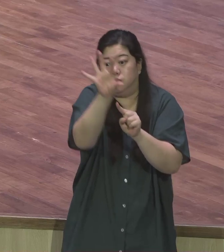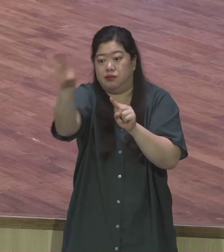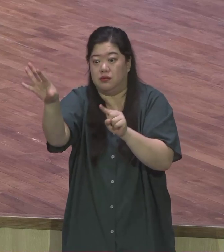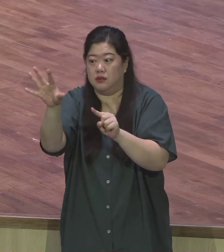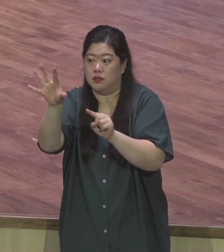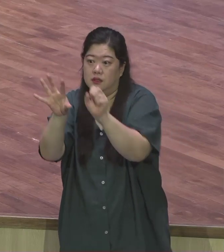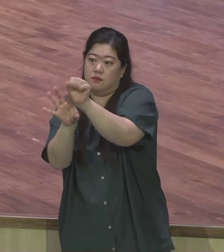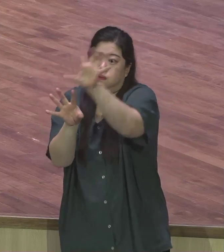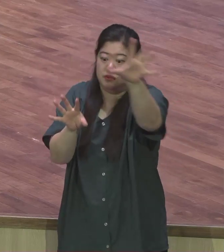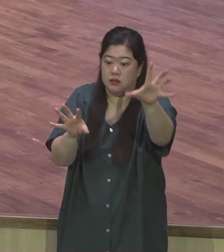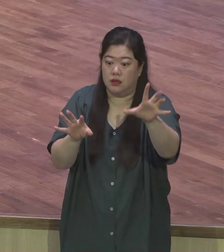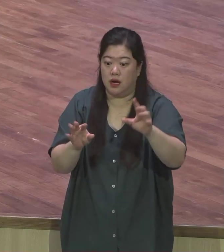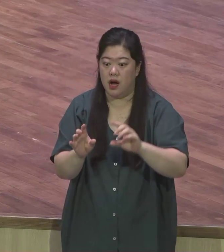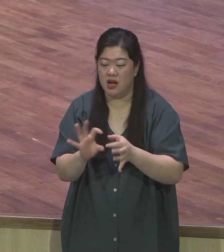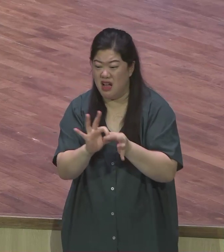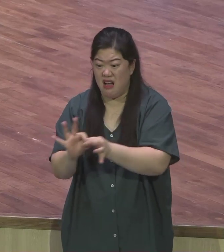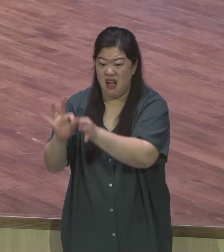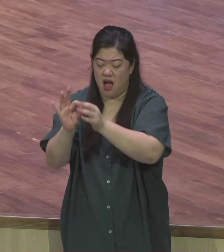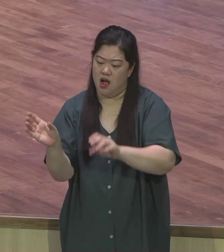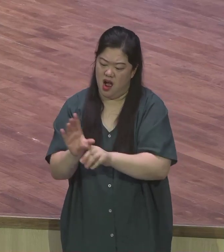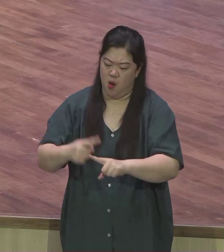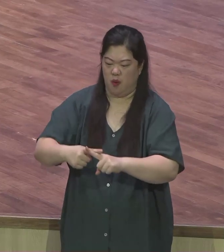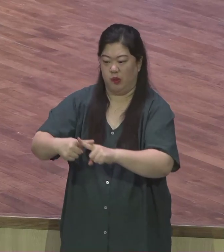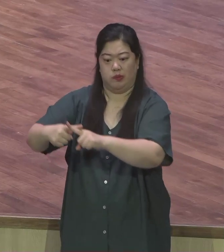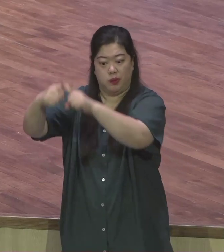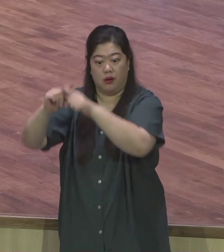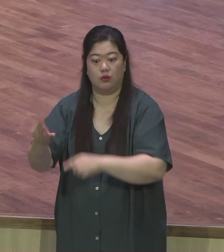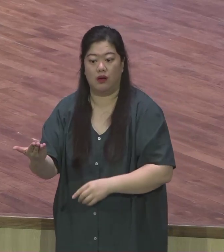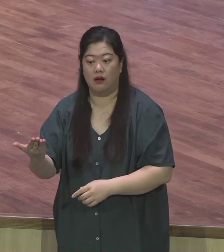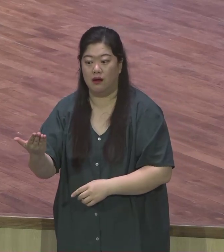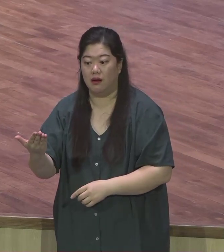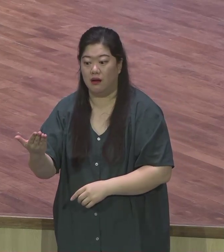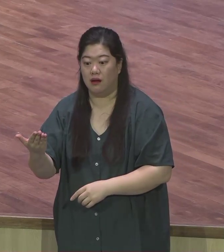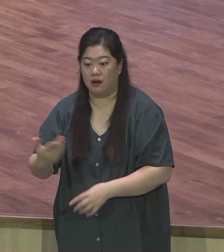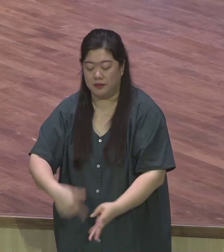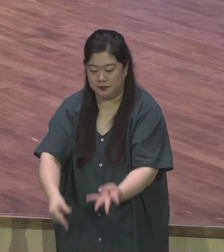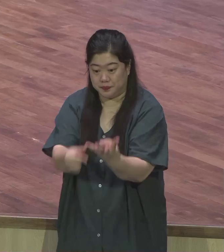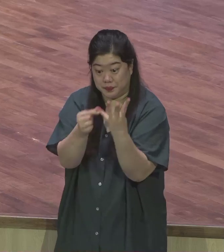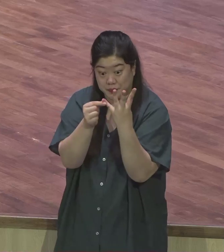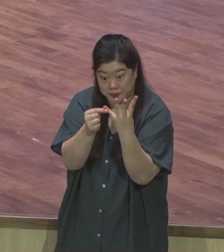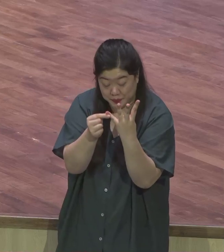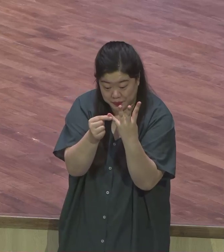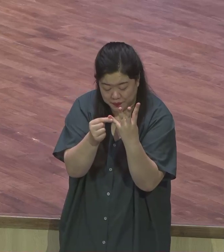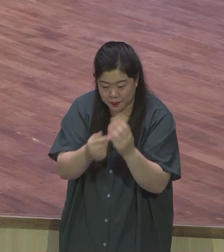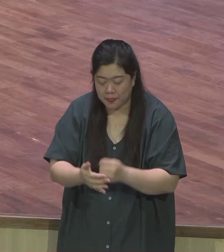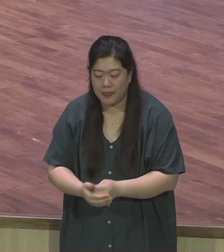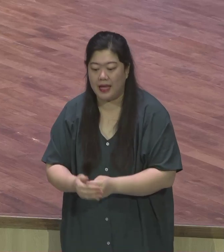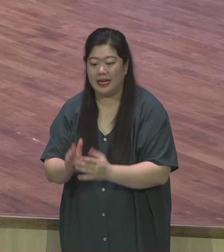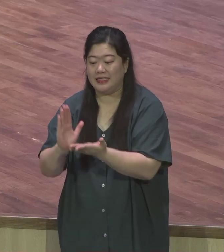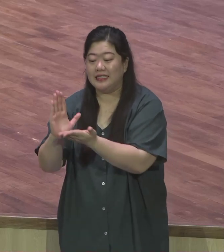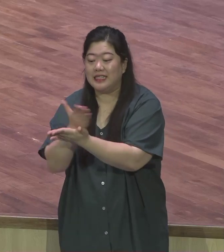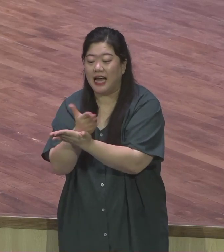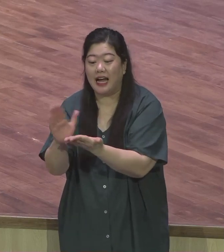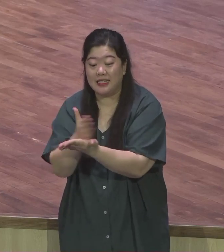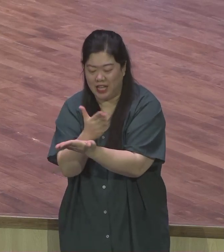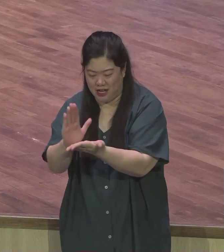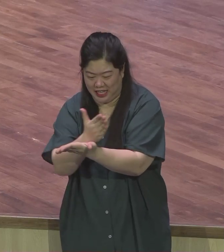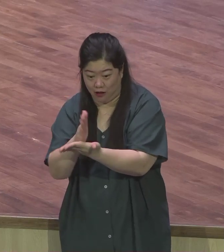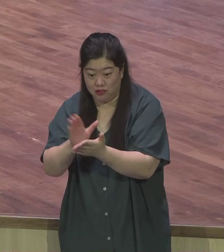축복인 줄 믿습니다 네 번째로 나눌 때 무한대의 복이 임합니다 어떤 수에 우리가 0을 곱하면